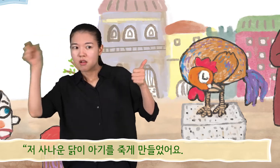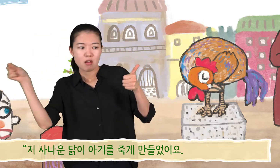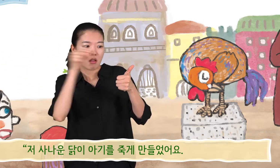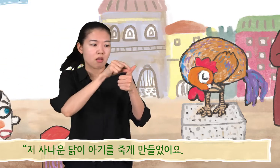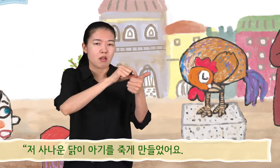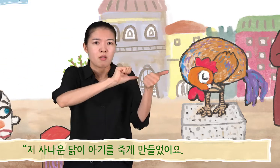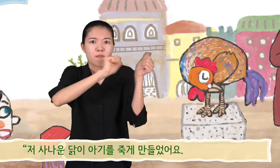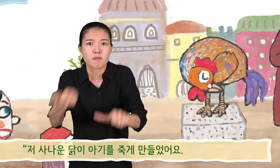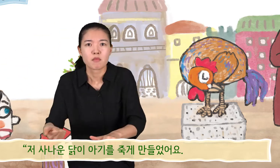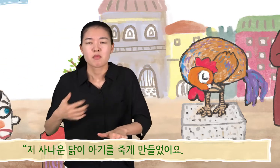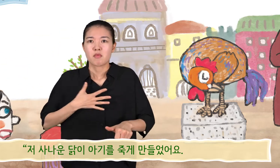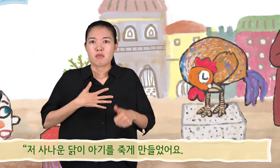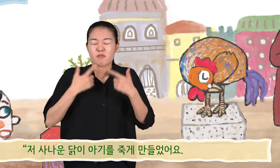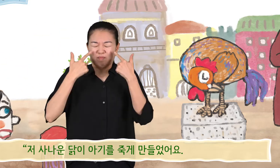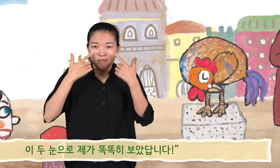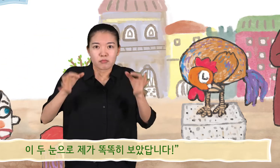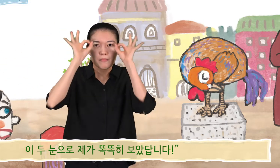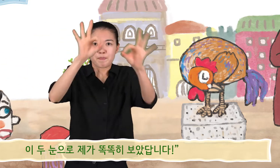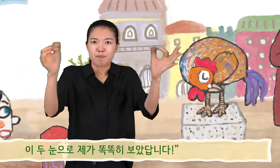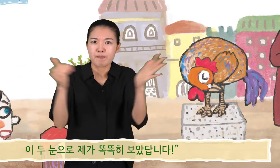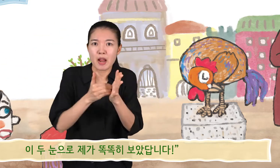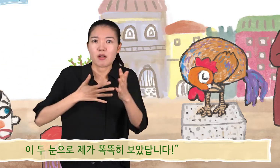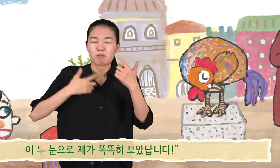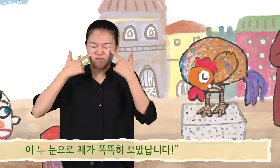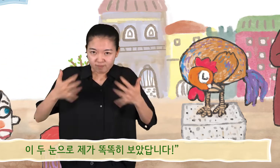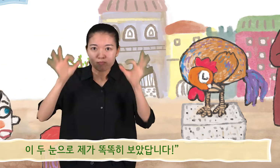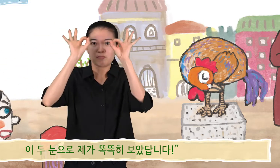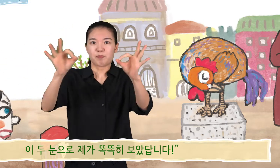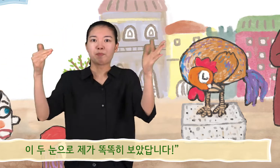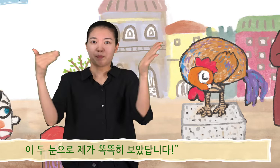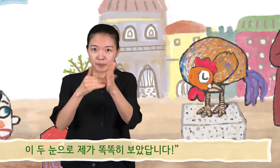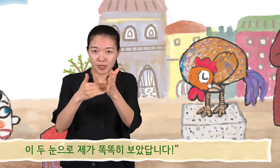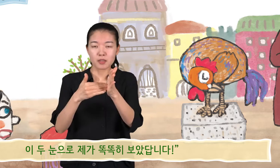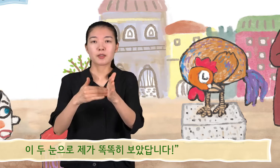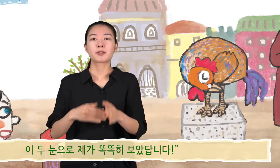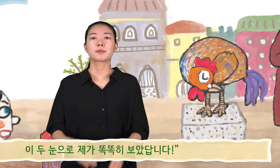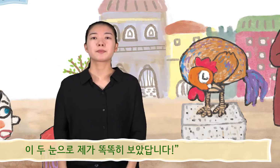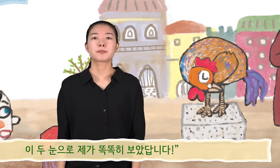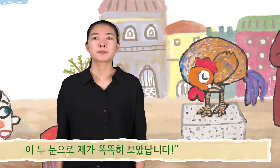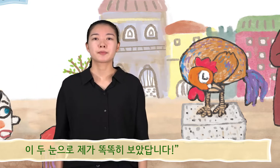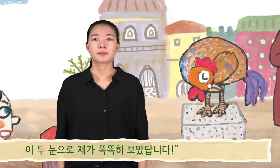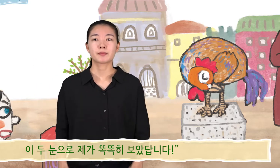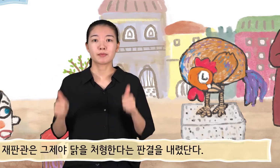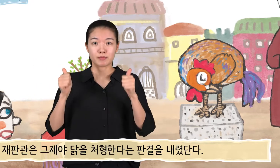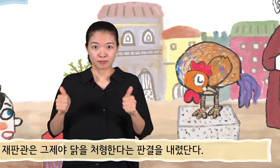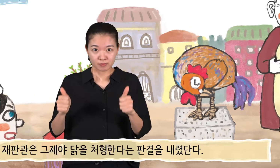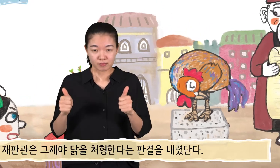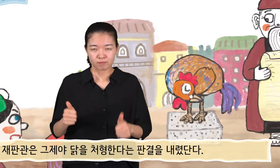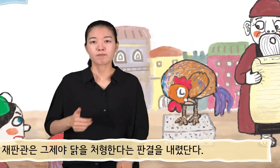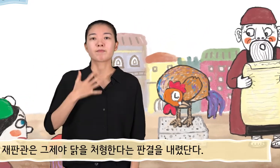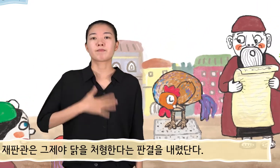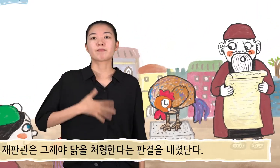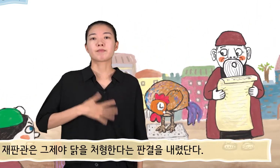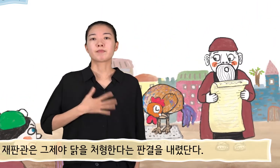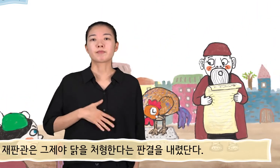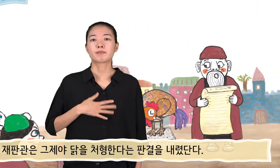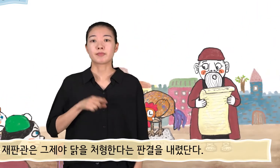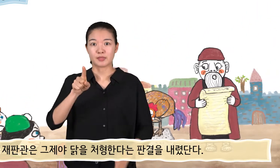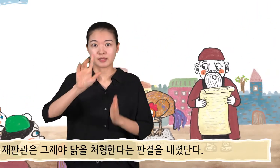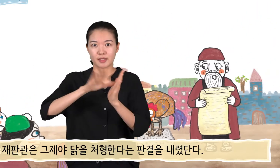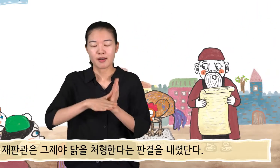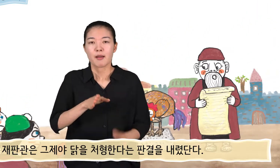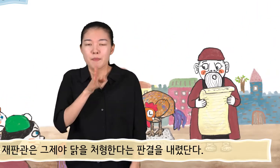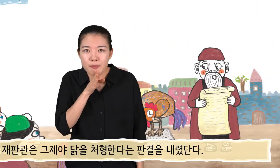아기를 죽게 만들었어요. 이 두 눈으로 제가 똑똑히 보았답니다. 재판관은